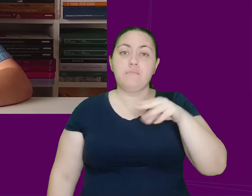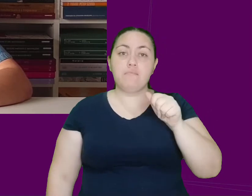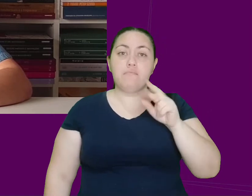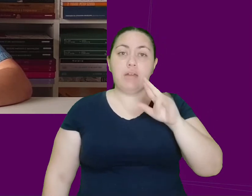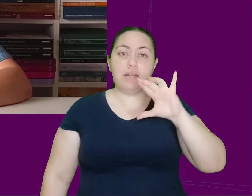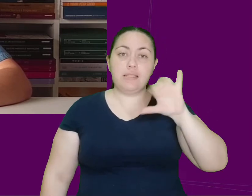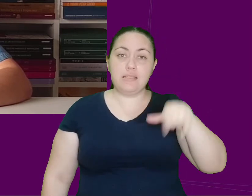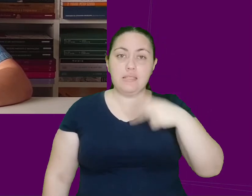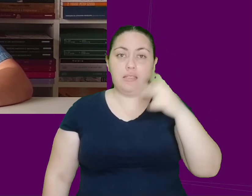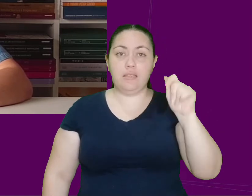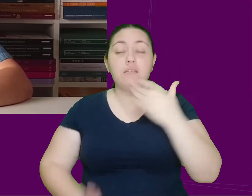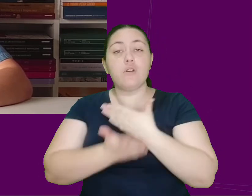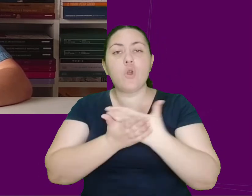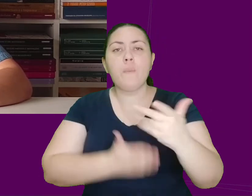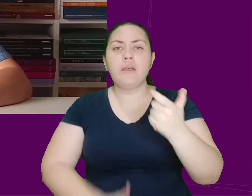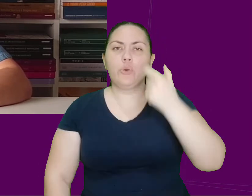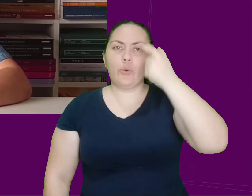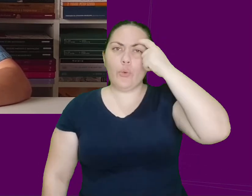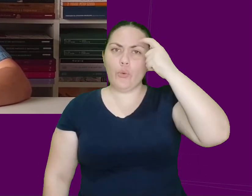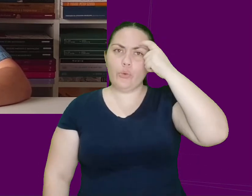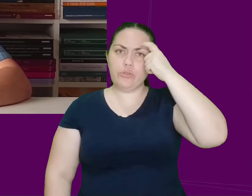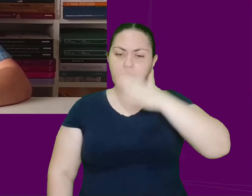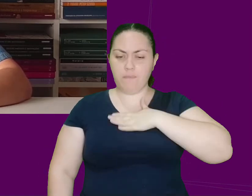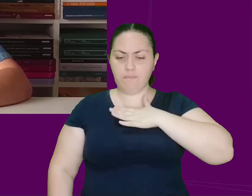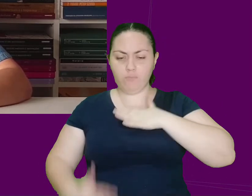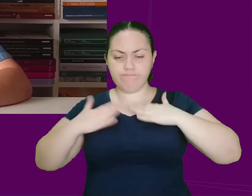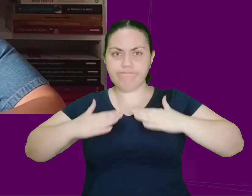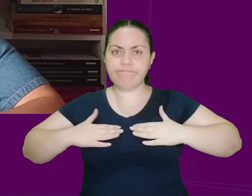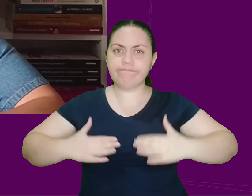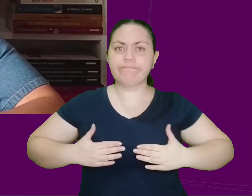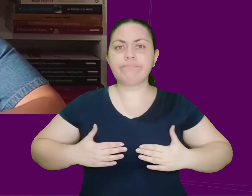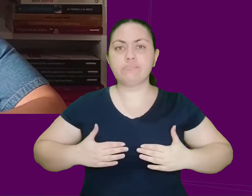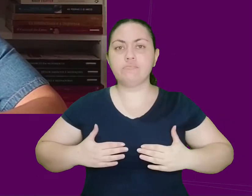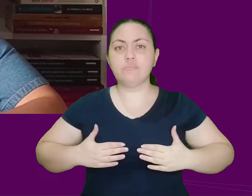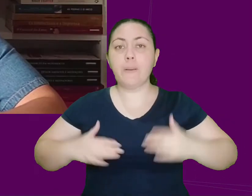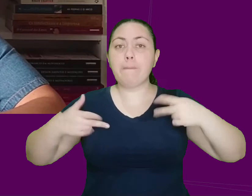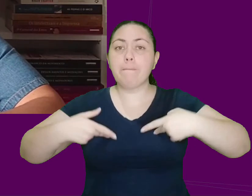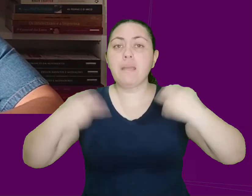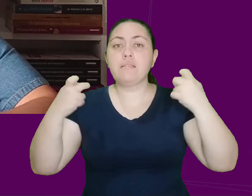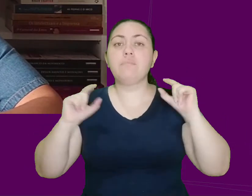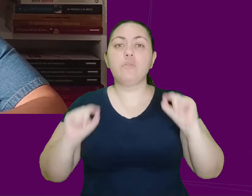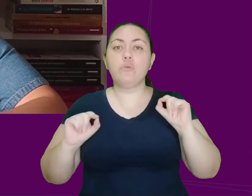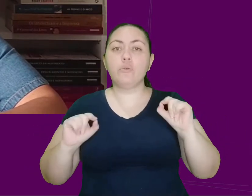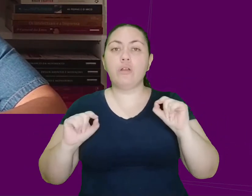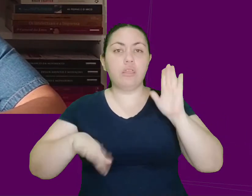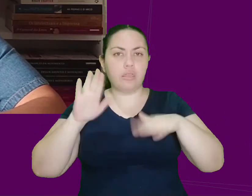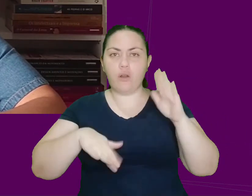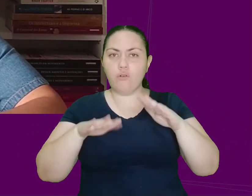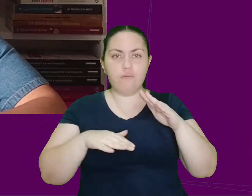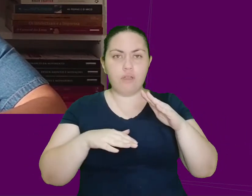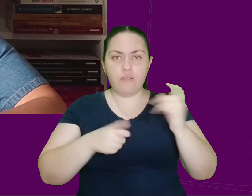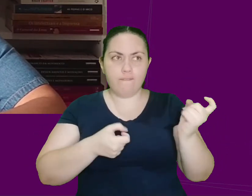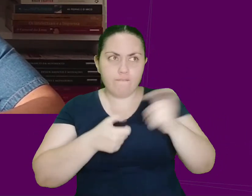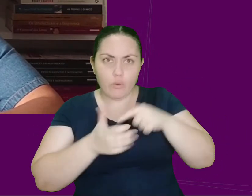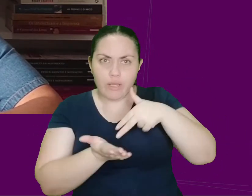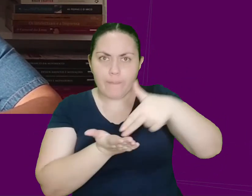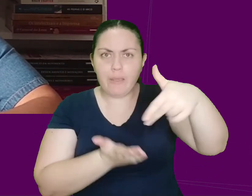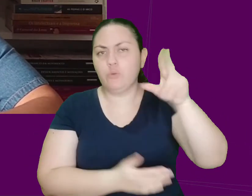começou a ter cada vez mais consciência sobre a sua situação. Ele percebeu que talvez nunca voltasse a andar e que, em vez de